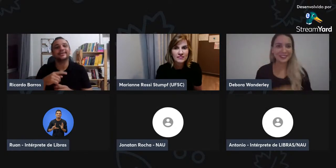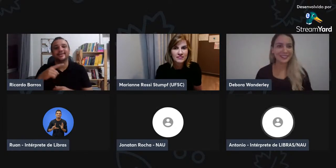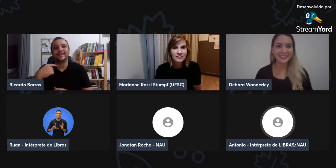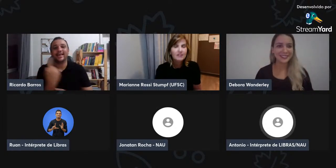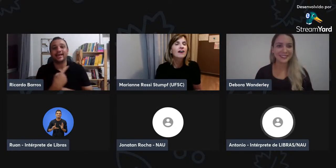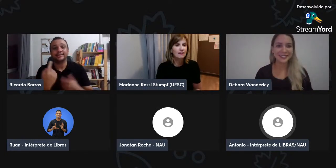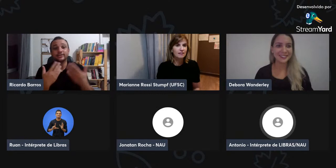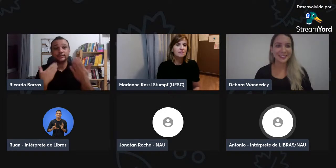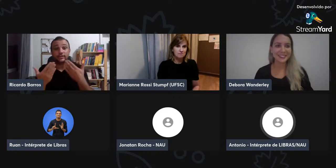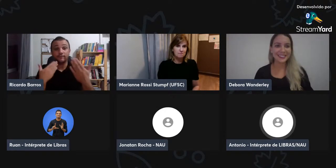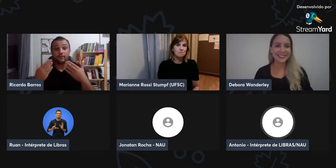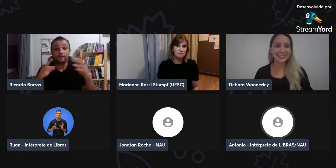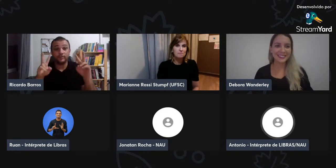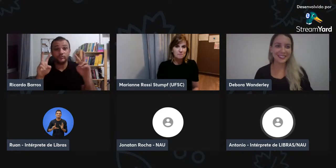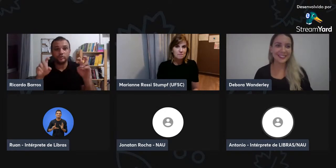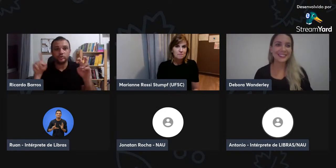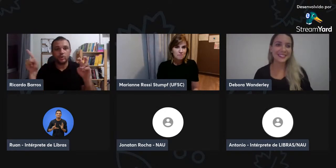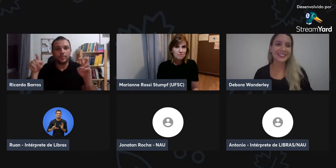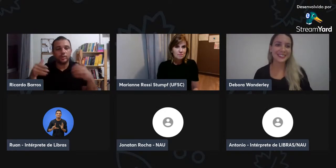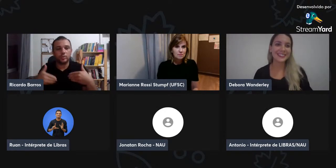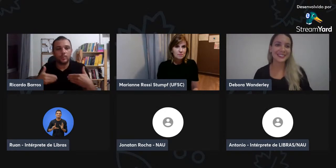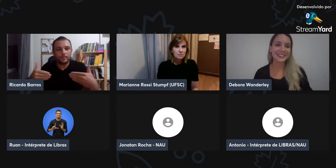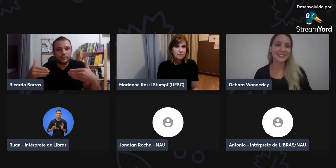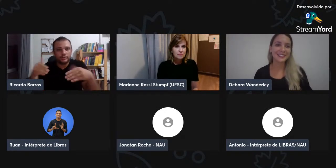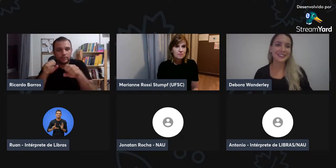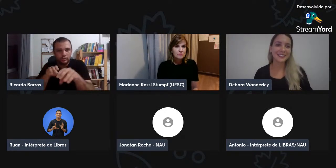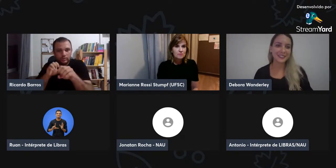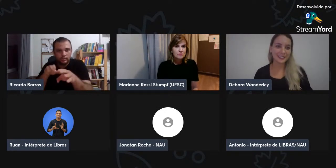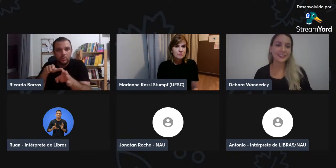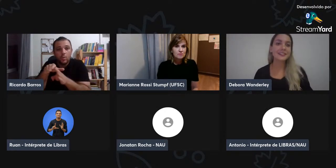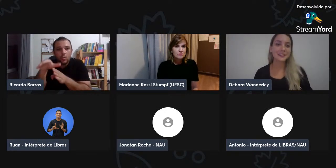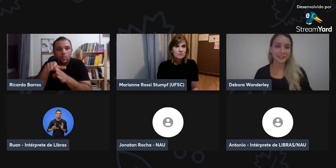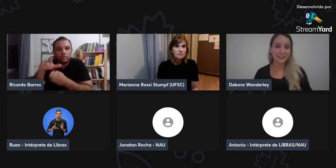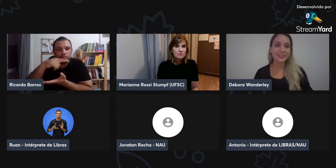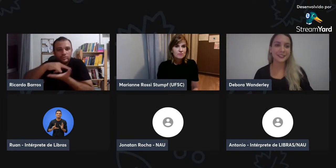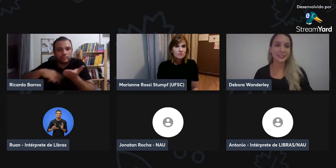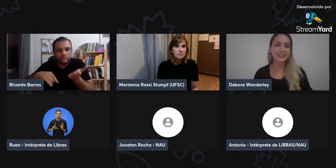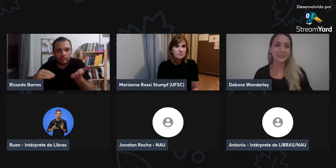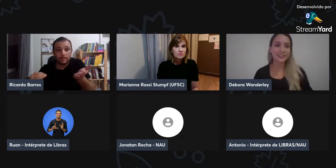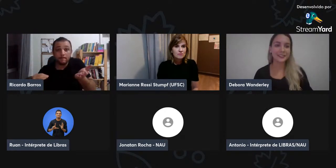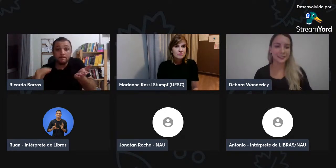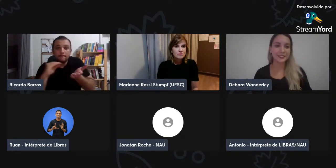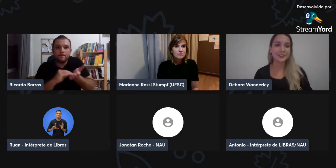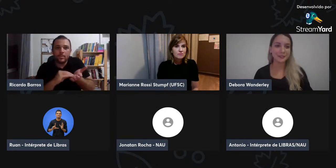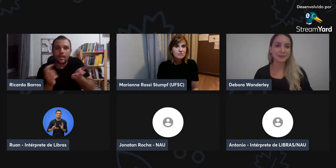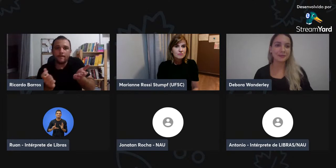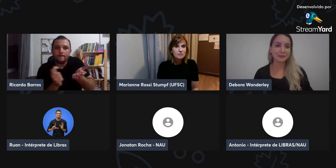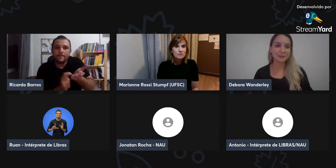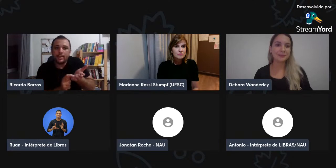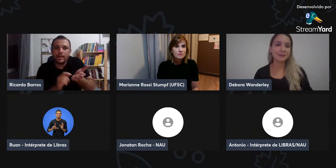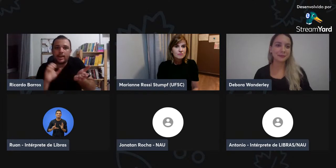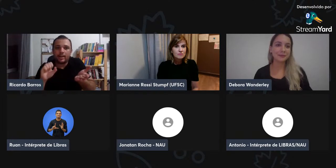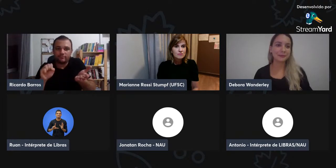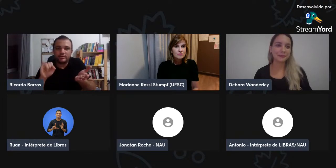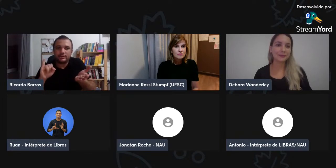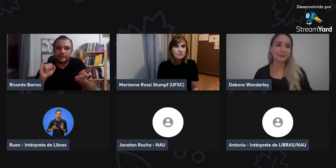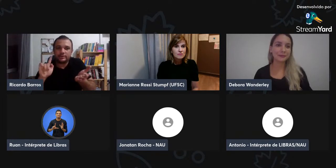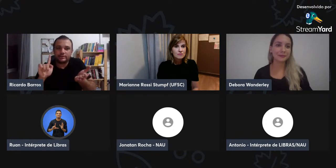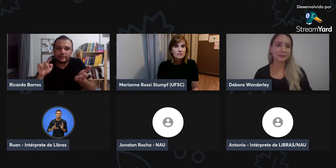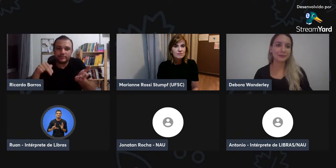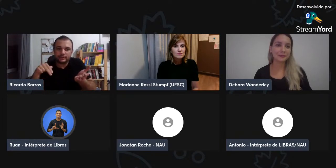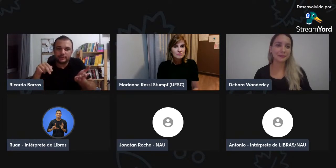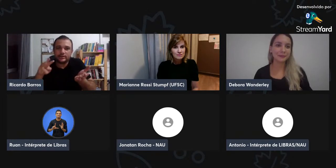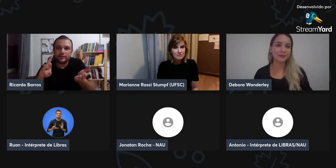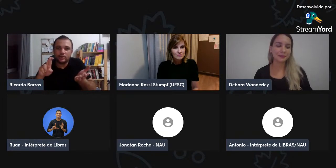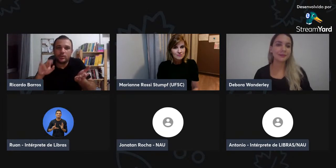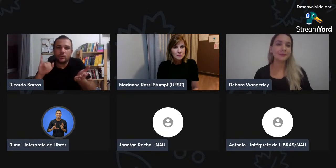Eu não consegui visualizar a pergunta. Então, nós estávamos falando com relação ao Ministério da Educação, com relação ao